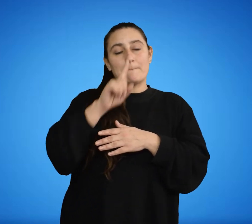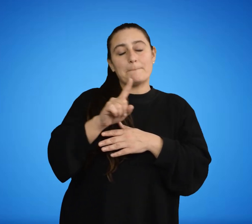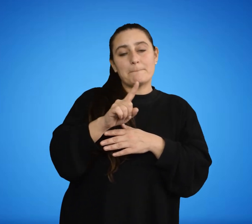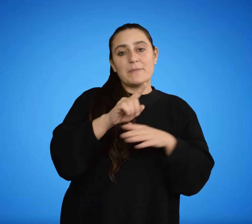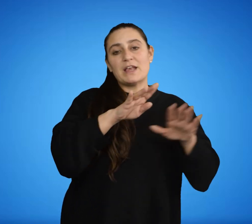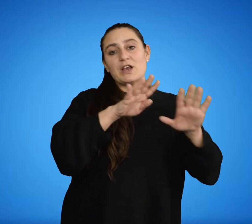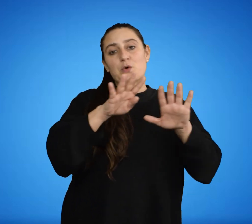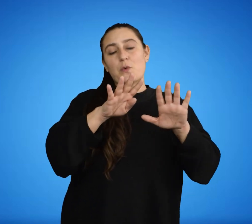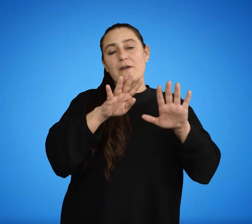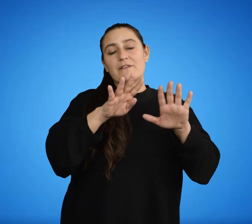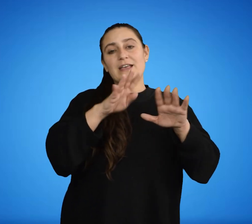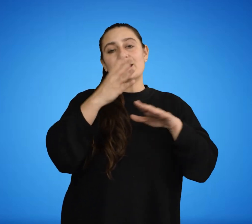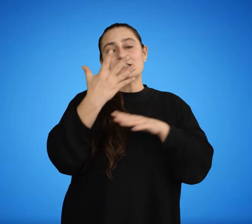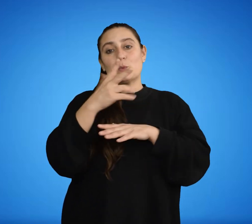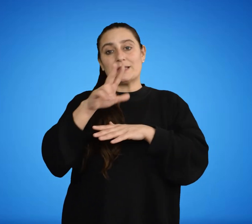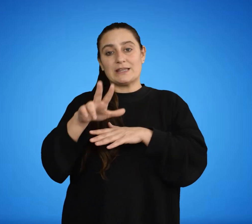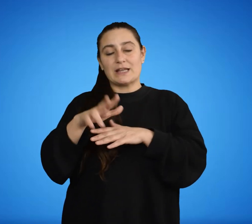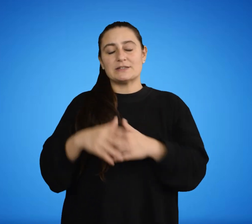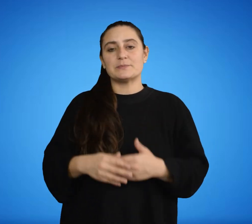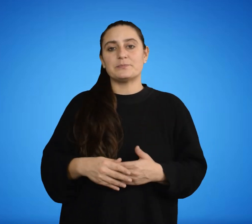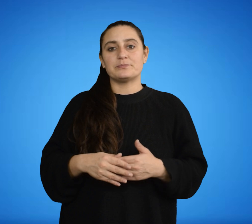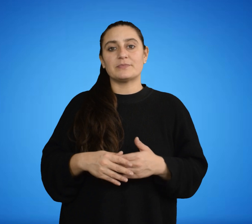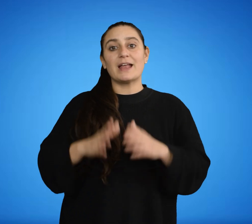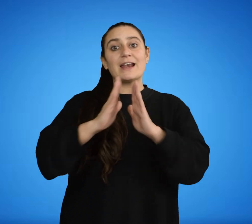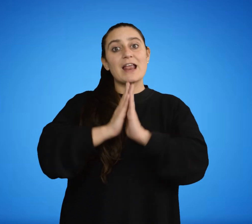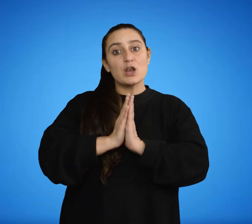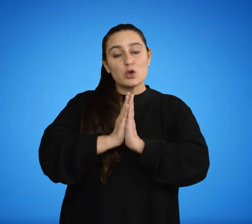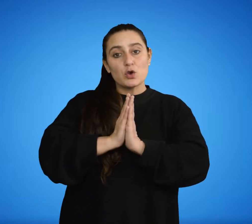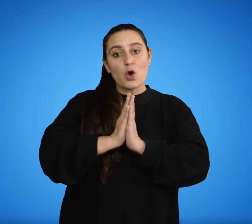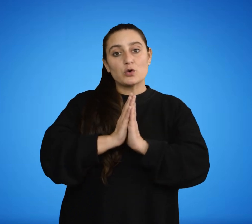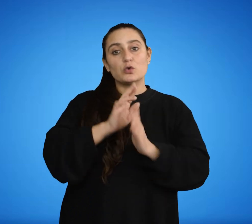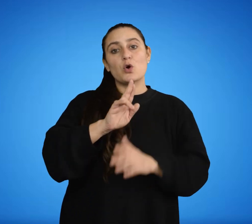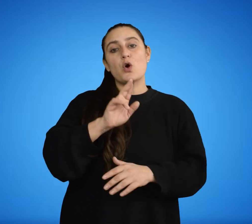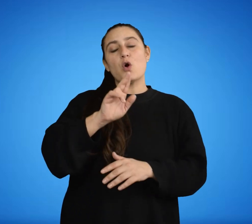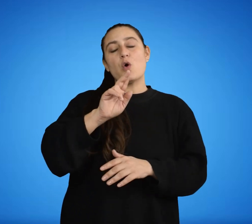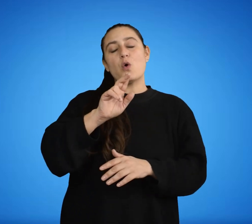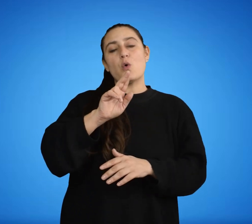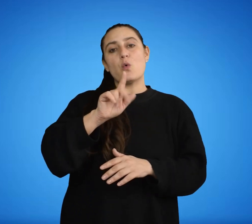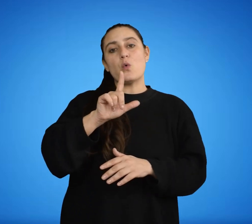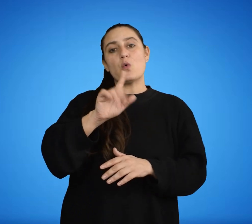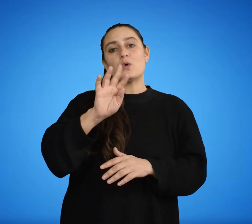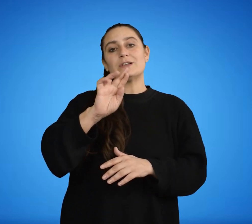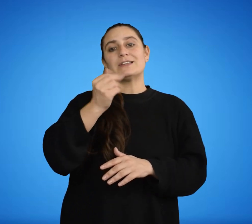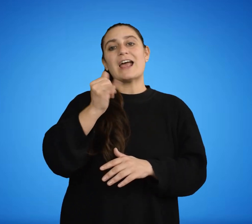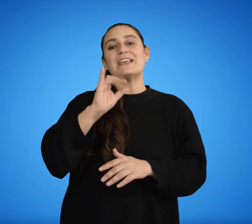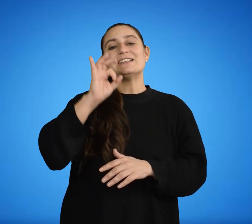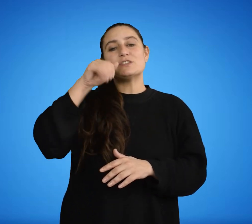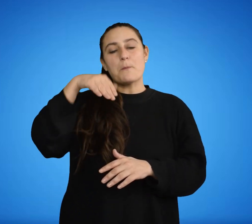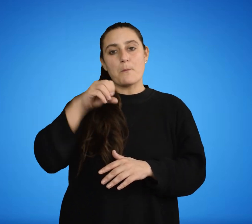-1953 Religión, ultraísmo universal, universalismo